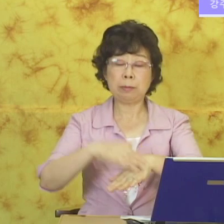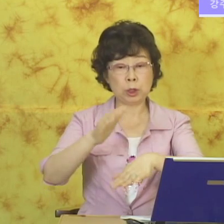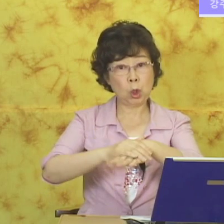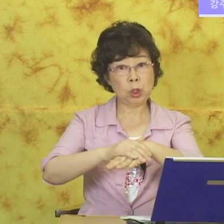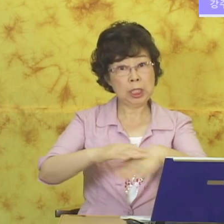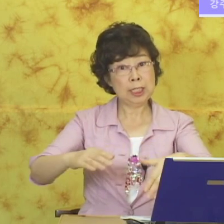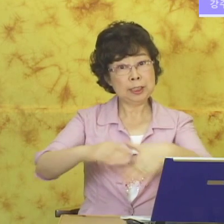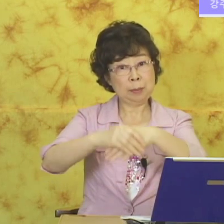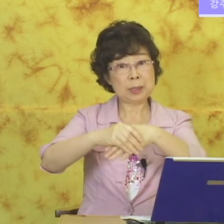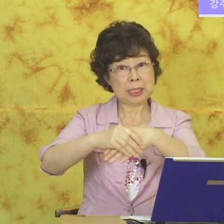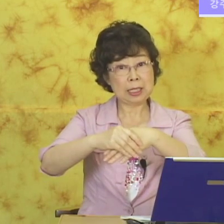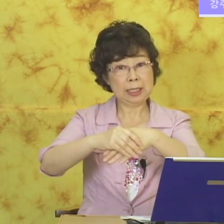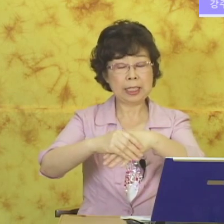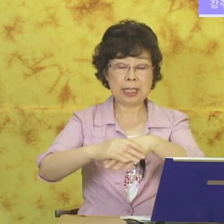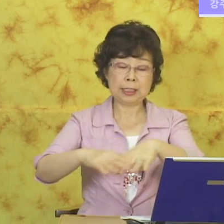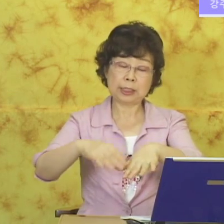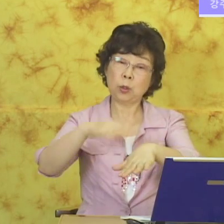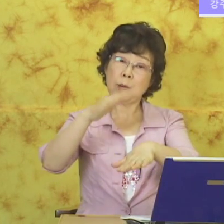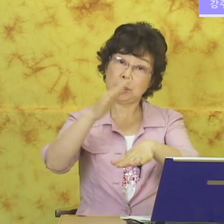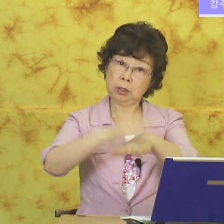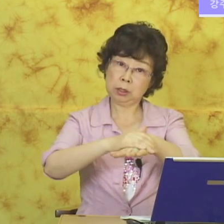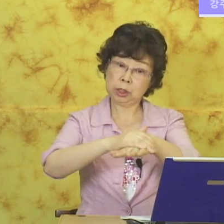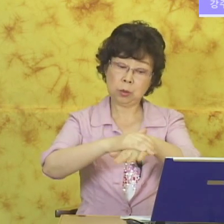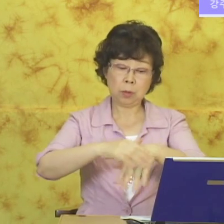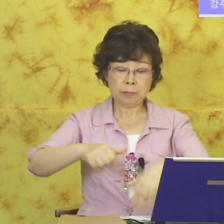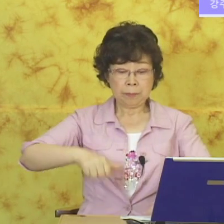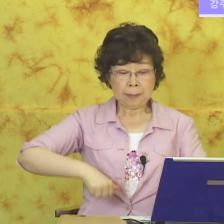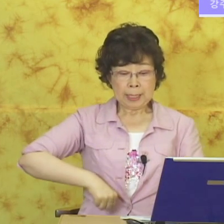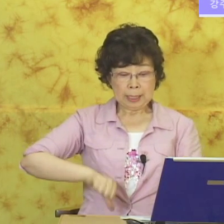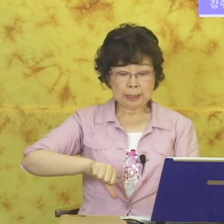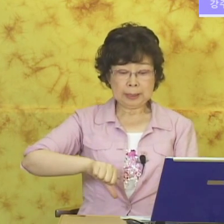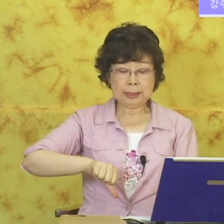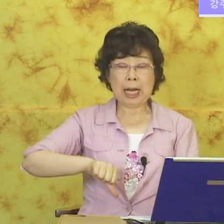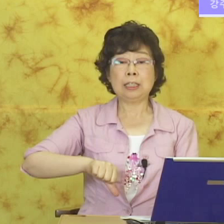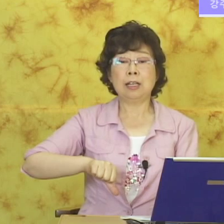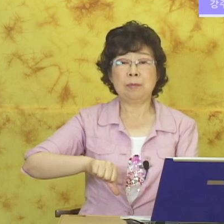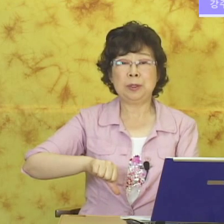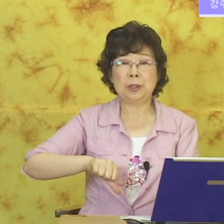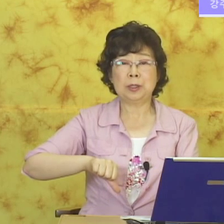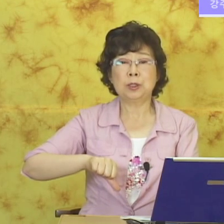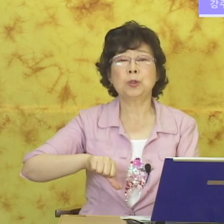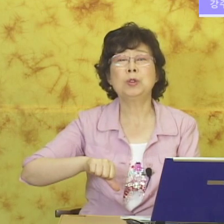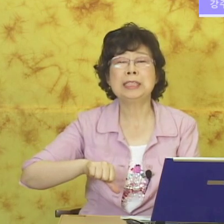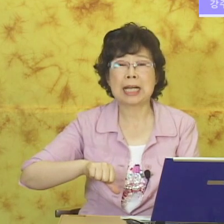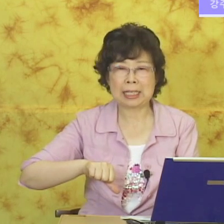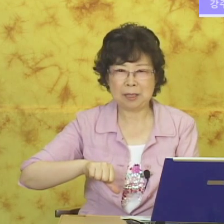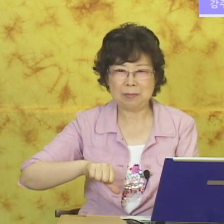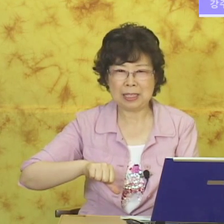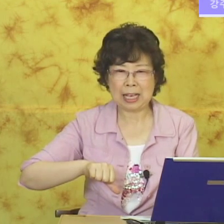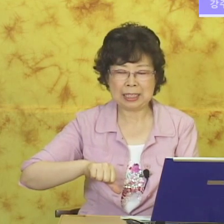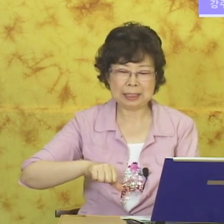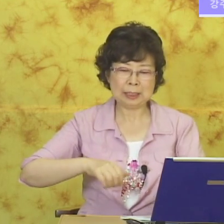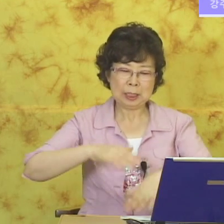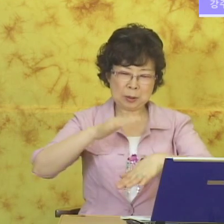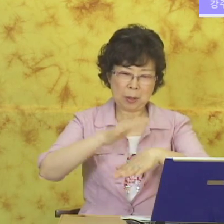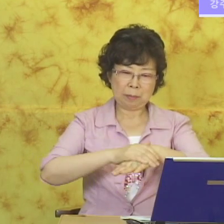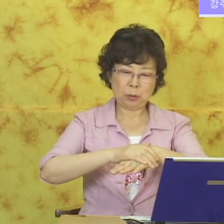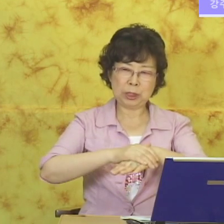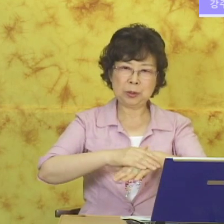자면 손 잡자. 이렇게 되는데 손을 한 번 턱 치고 아들 하면 손자가 됩니다. 손을 한 번 턱 치